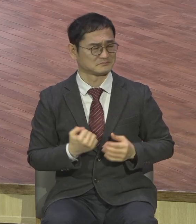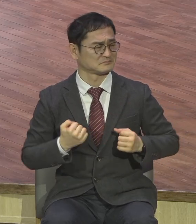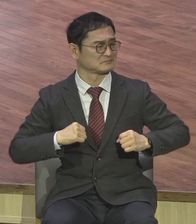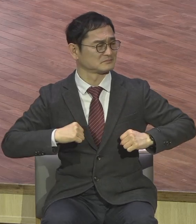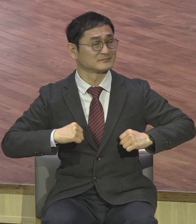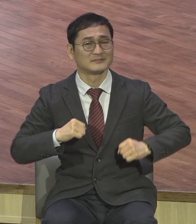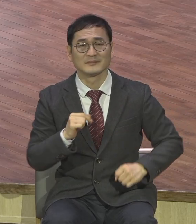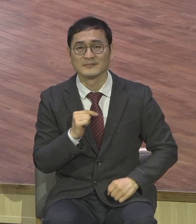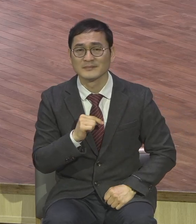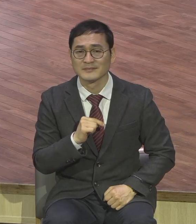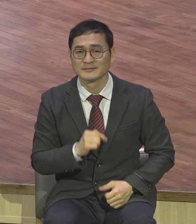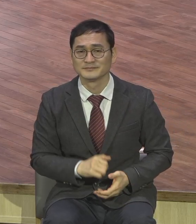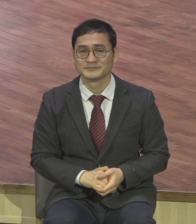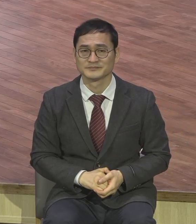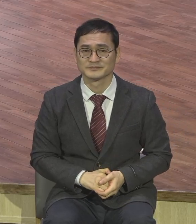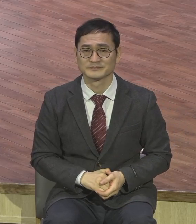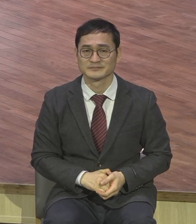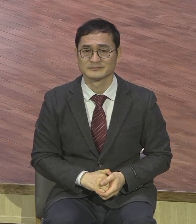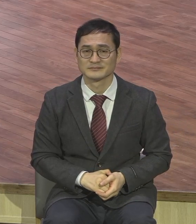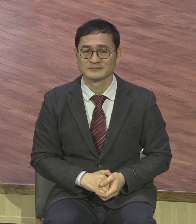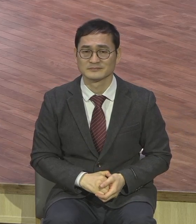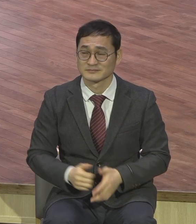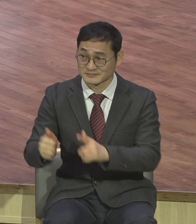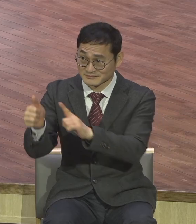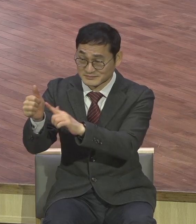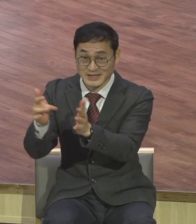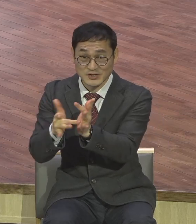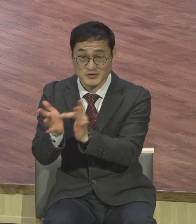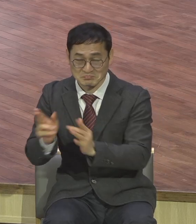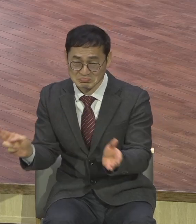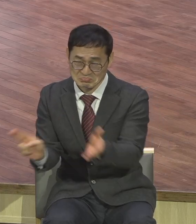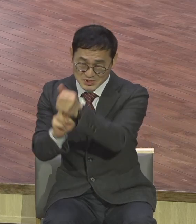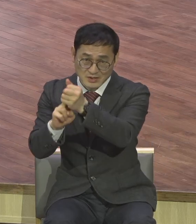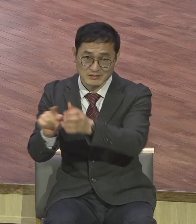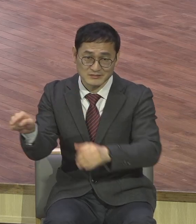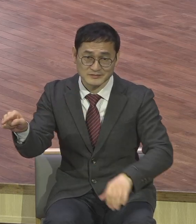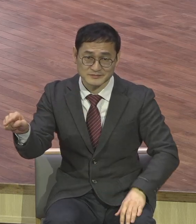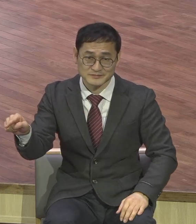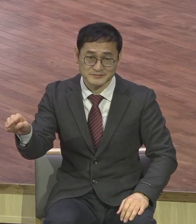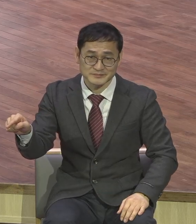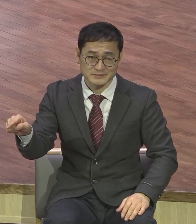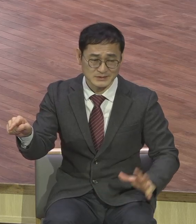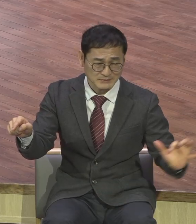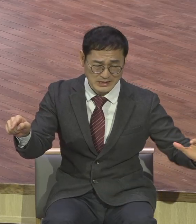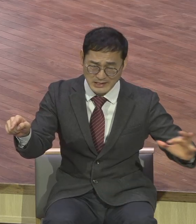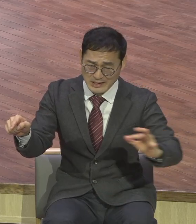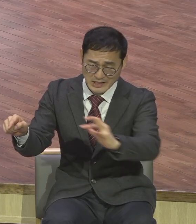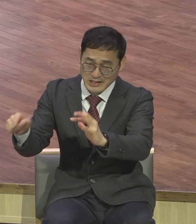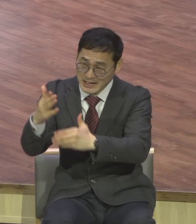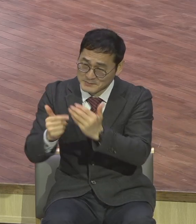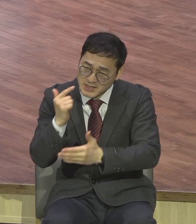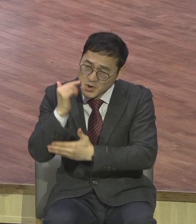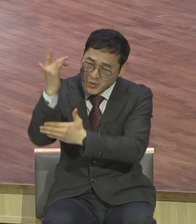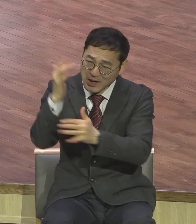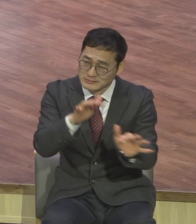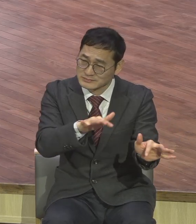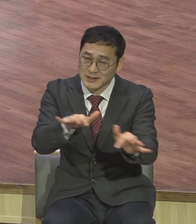예수님께서 행하신 이적을 통해서 하나님께 영광을 그렇게 돌리고 있는 것과는 달리 예수를